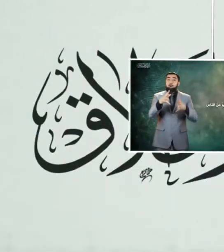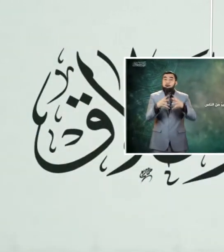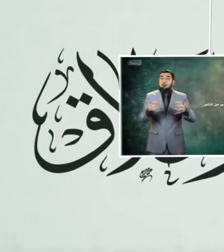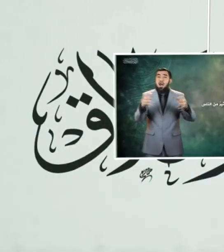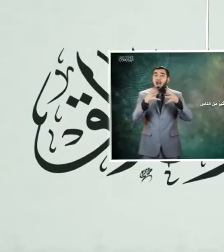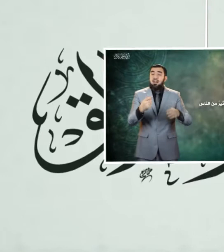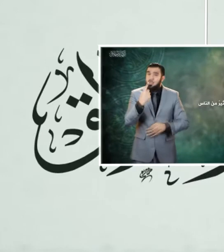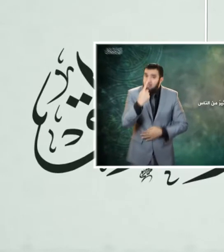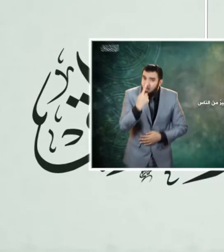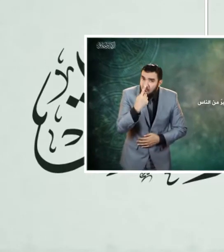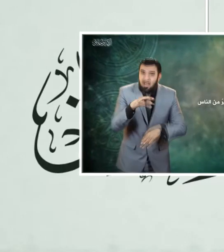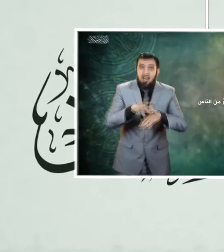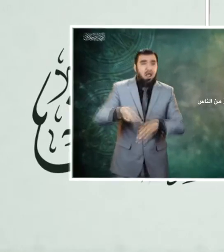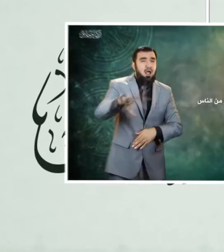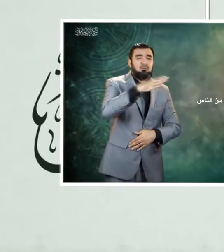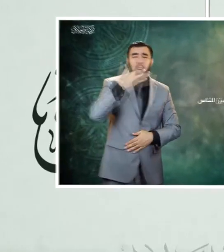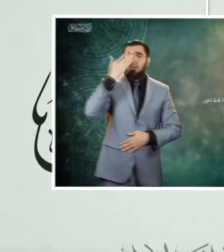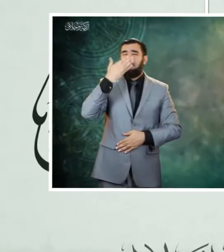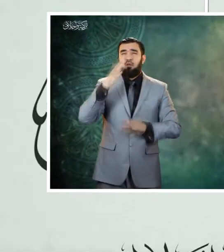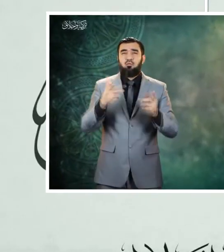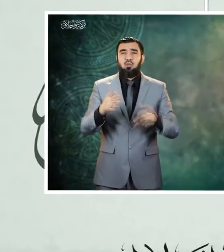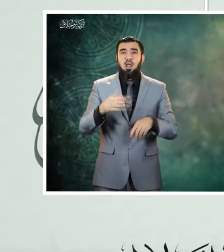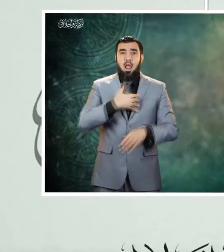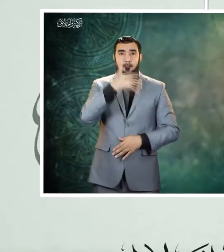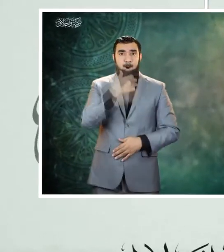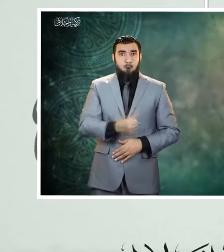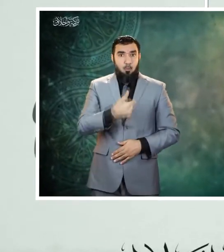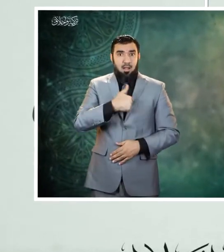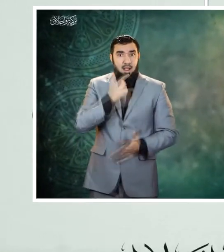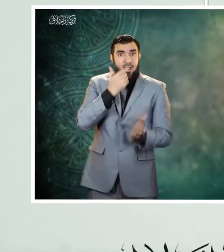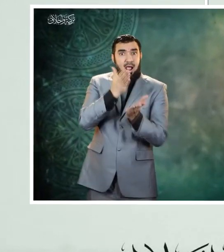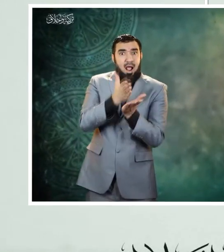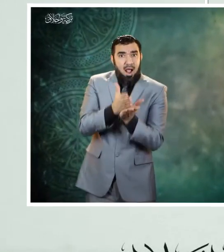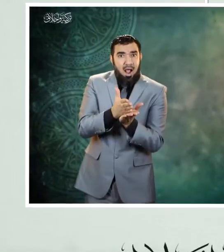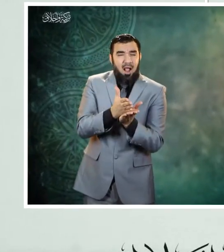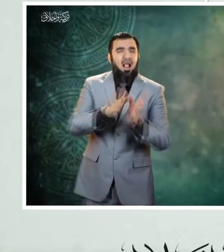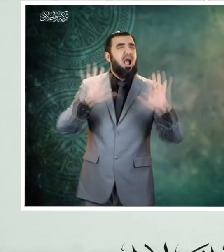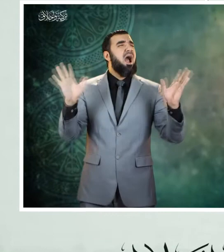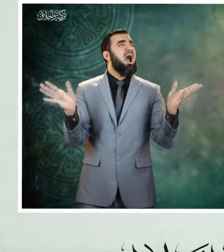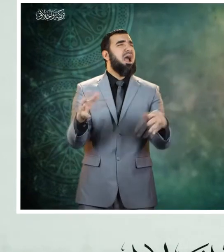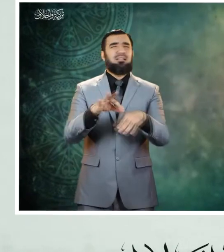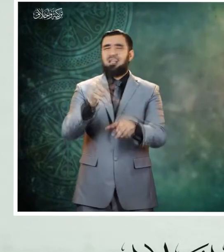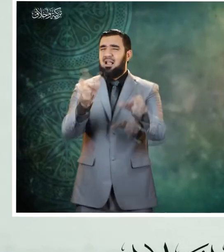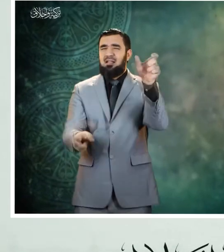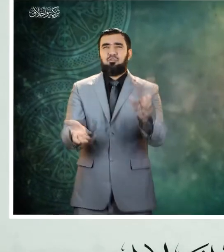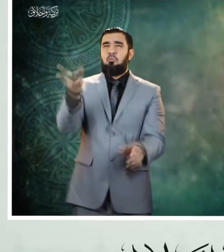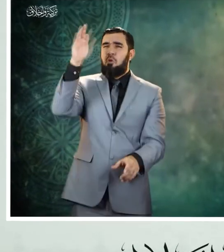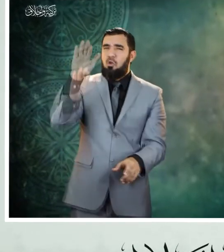عنها كثير من الناس أن يتقبل المؤمن الحق من أي إنسان مهما كان